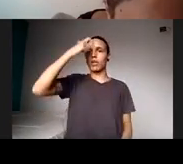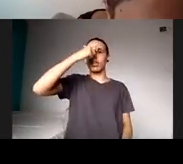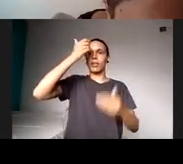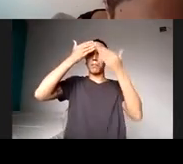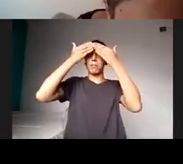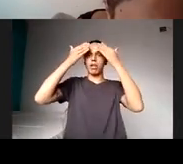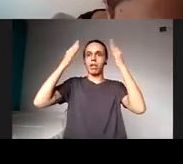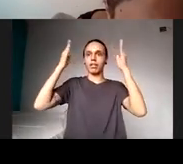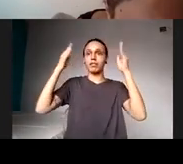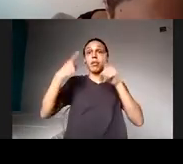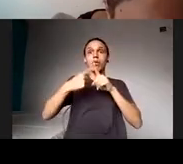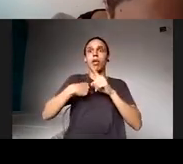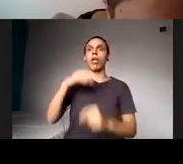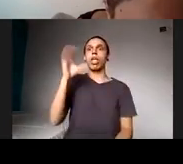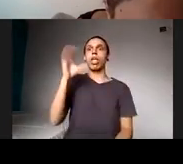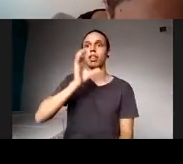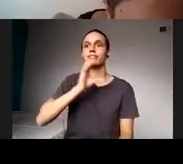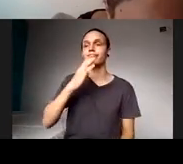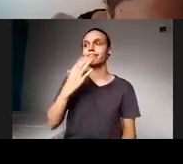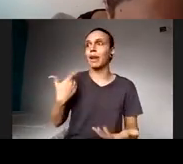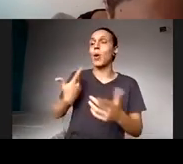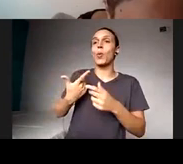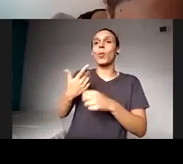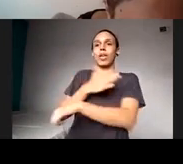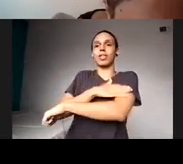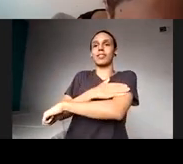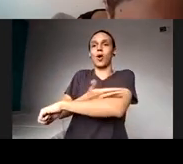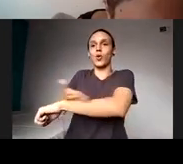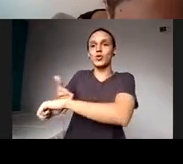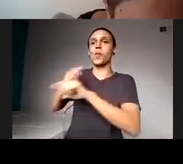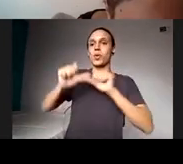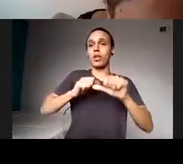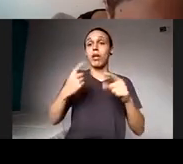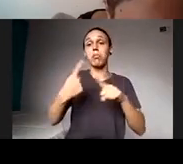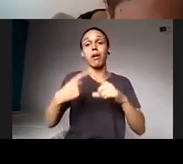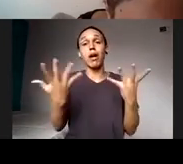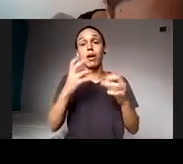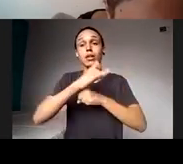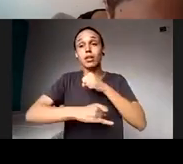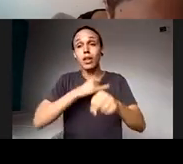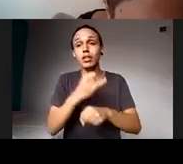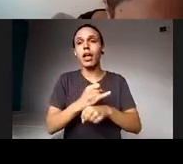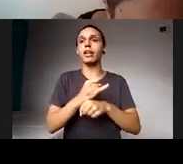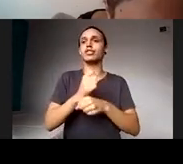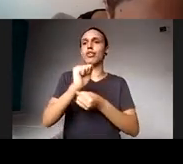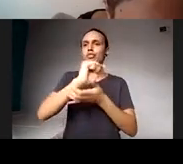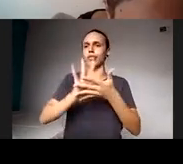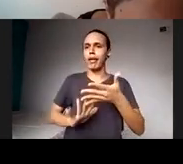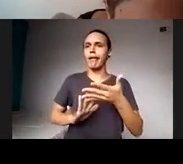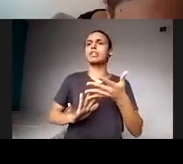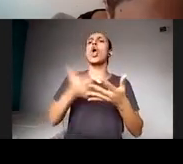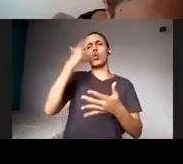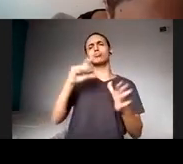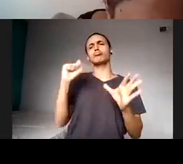muito rápido, e com as atividades online, para garantir a acessibilidade e a